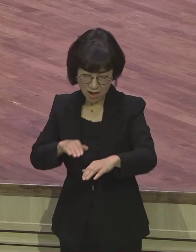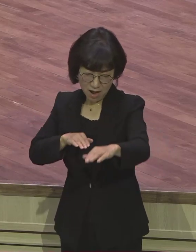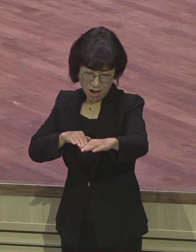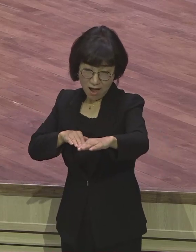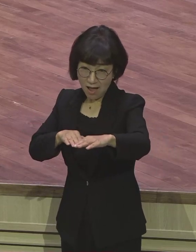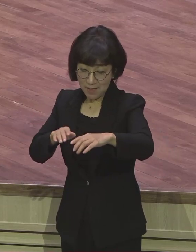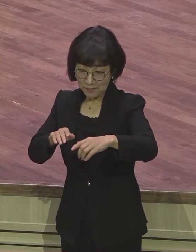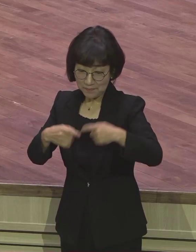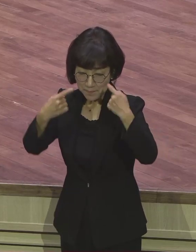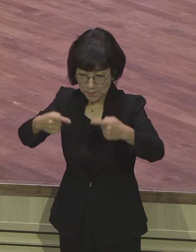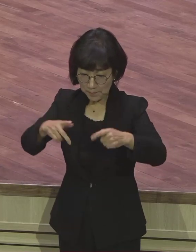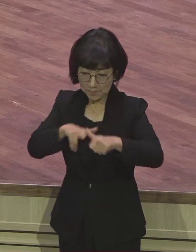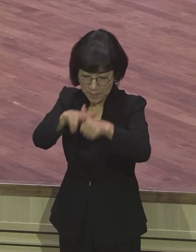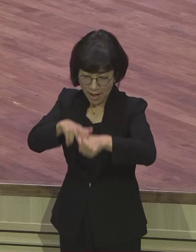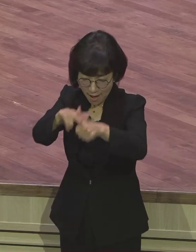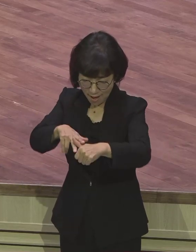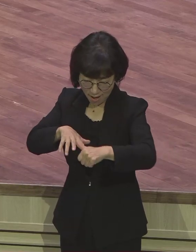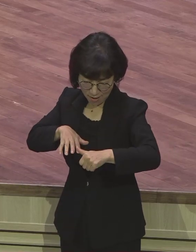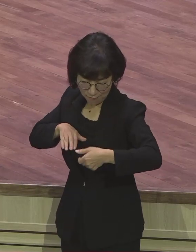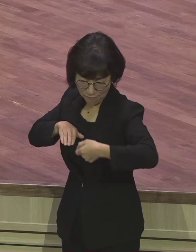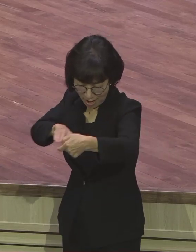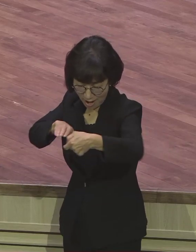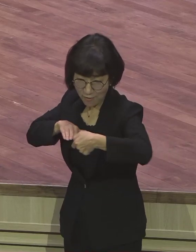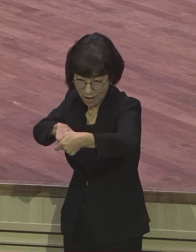로마의 영토가 될 정도로 강력했습니다.